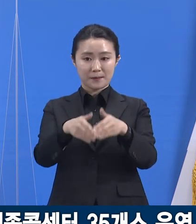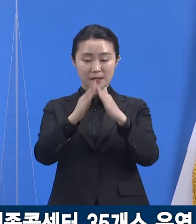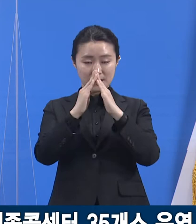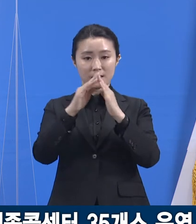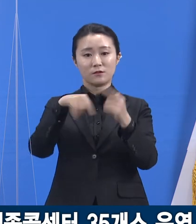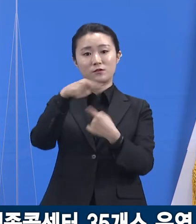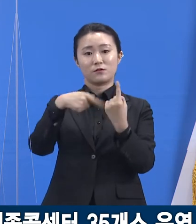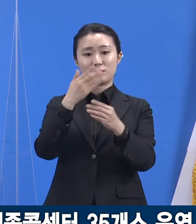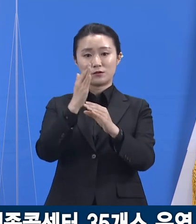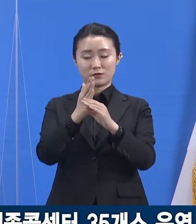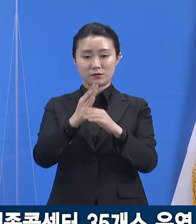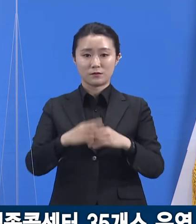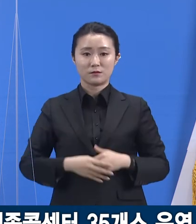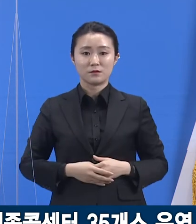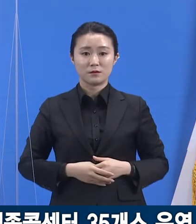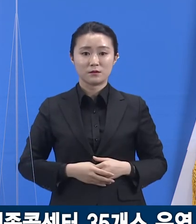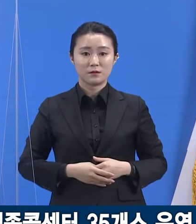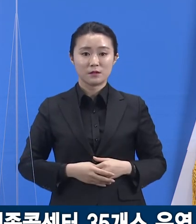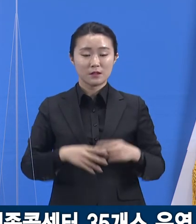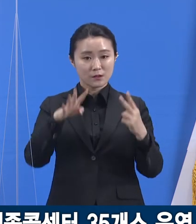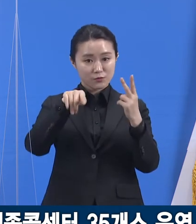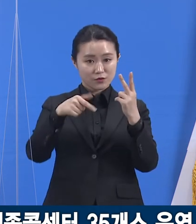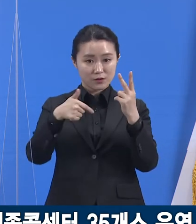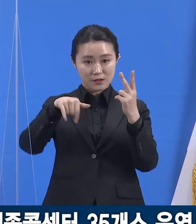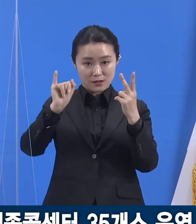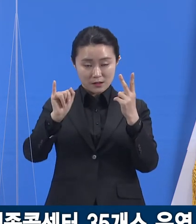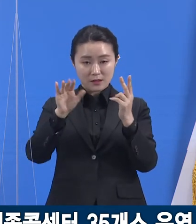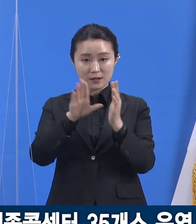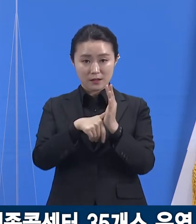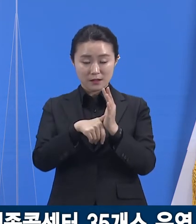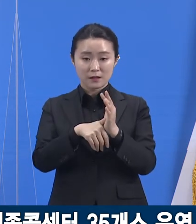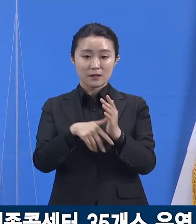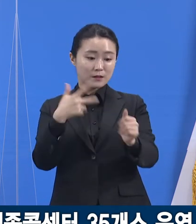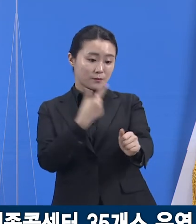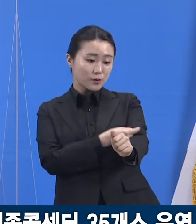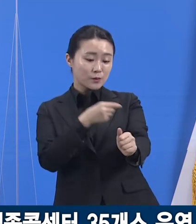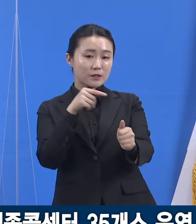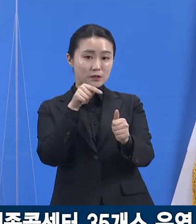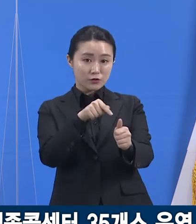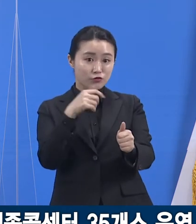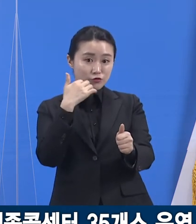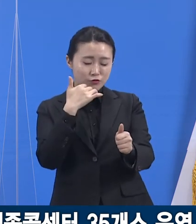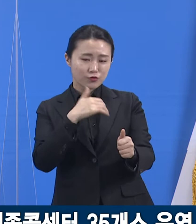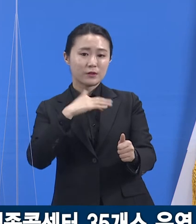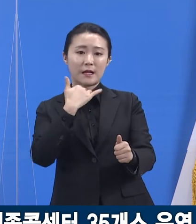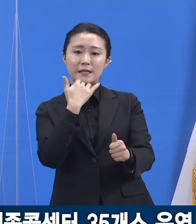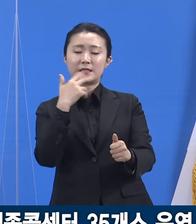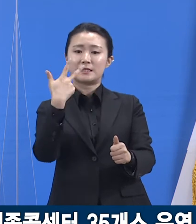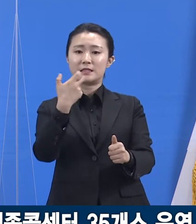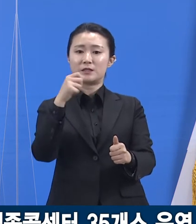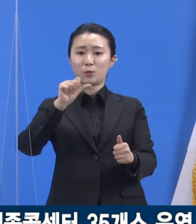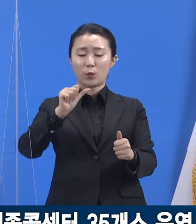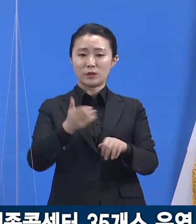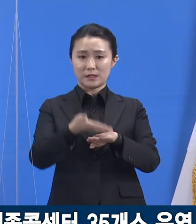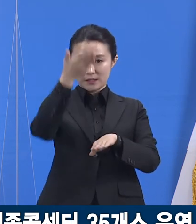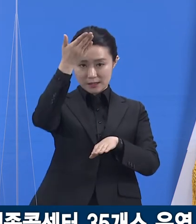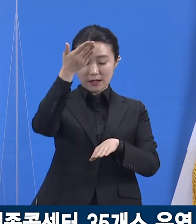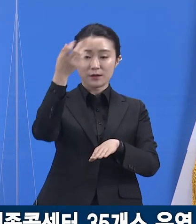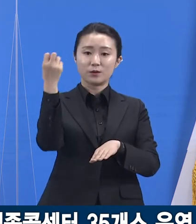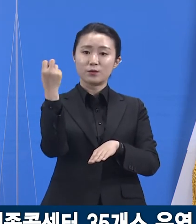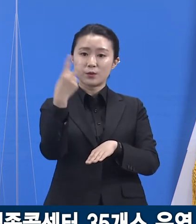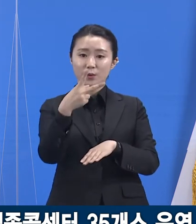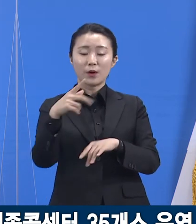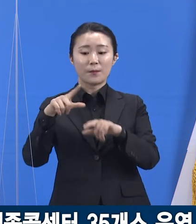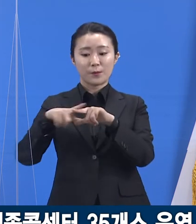2분기부터는 75세 이상 어르신들이 접종 대상으로 먼저 추가되고 일반인들도 접종 대상으로 확대되면서